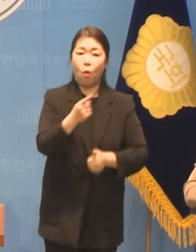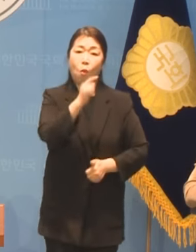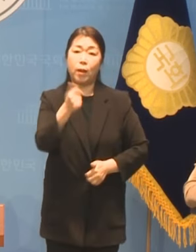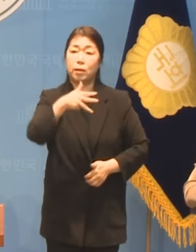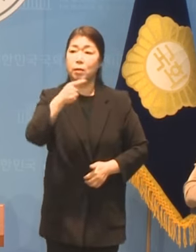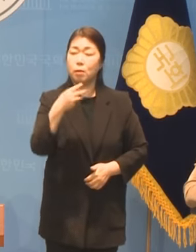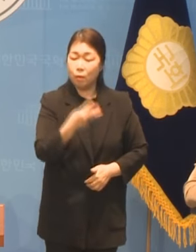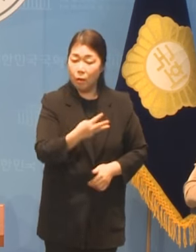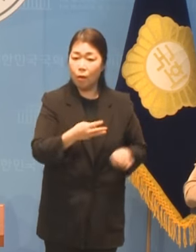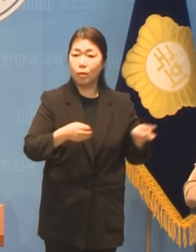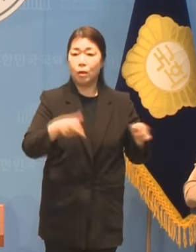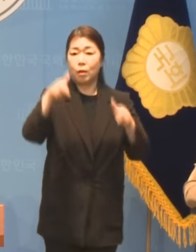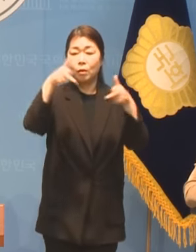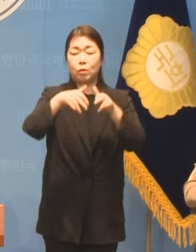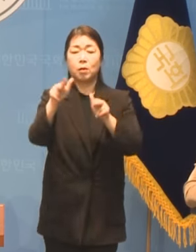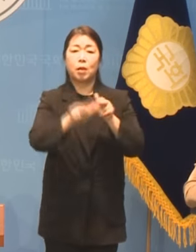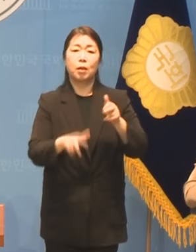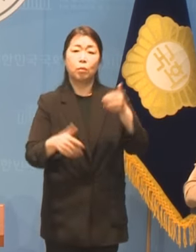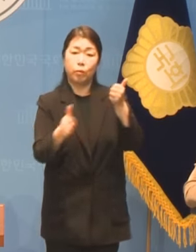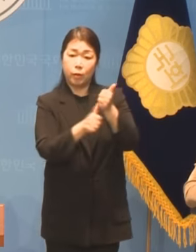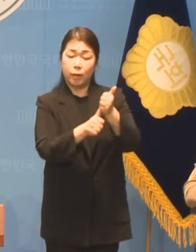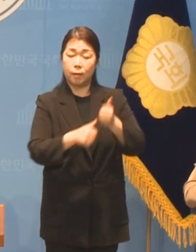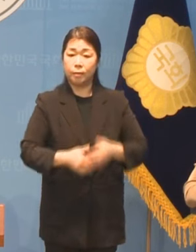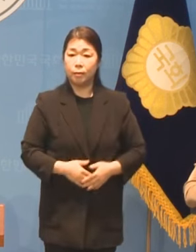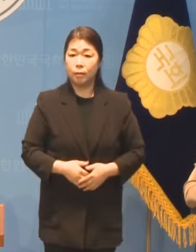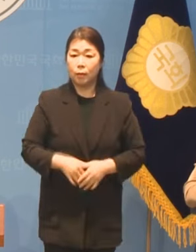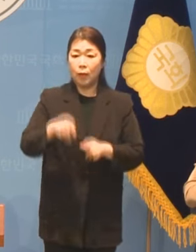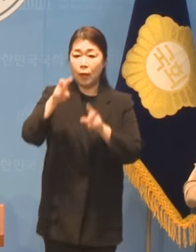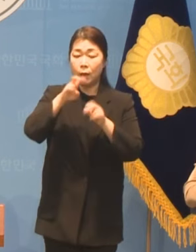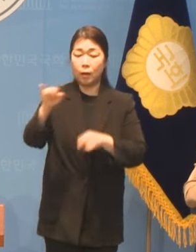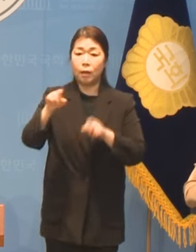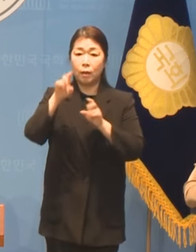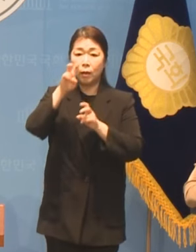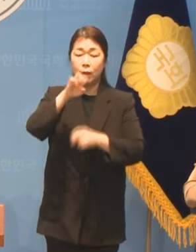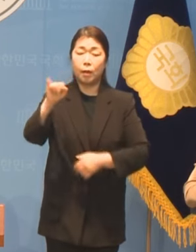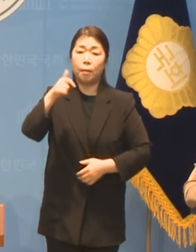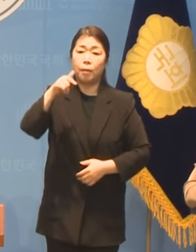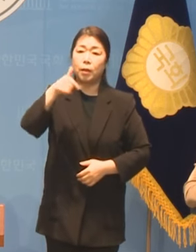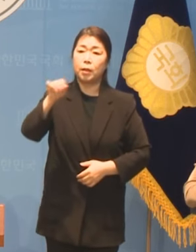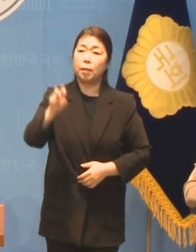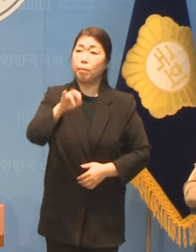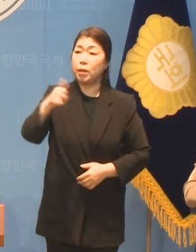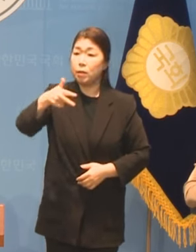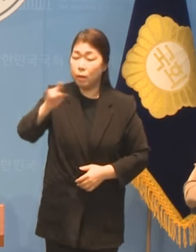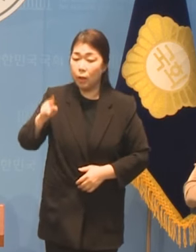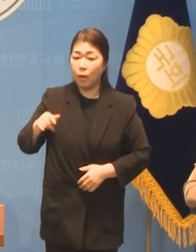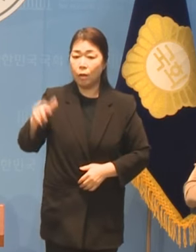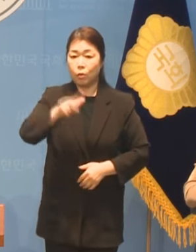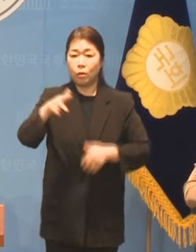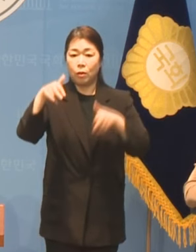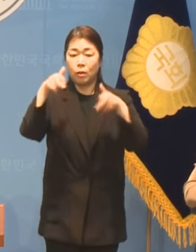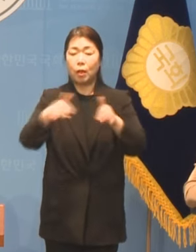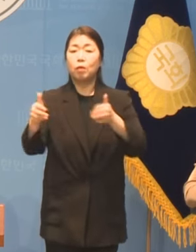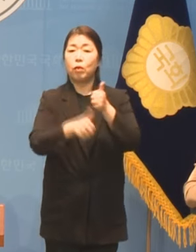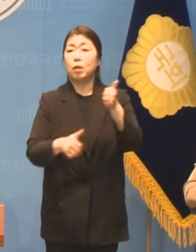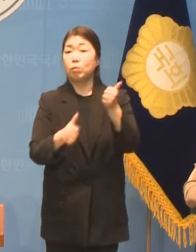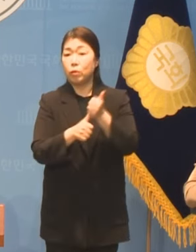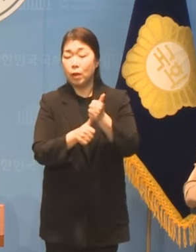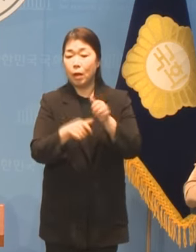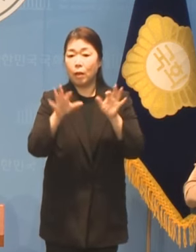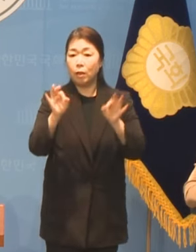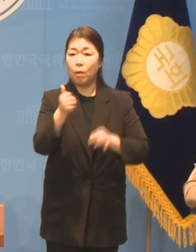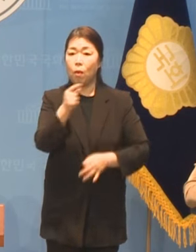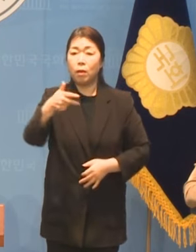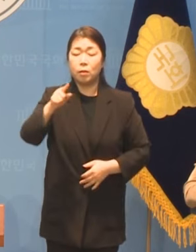더불어민주당 전국장애인위원회 부위원장 김민재 전 더불어민주당 전국장애인위원회 부위원장 김하정 전